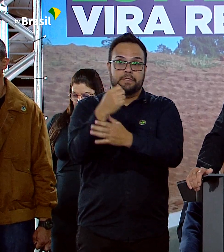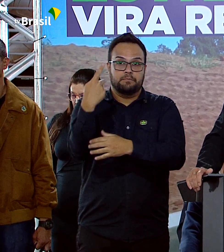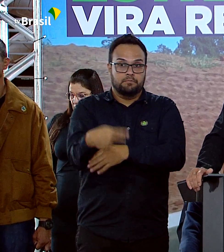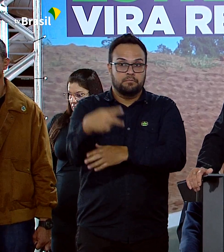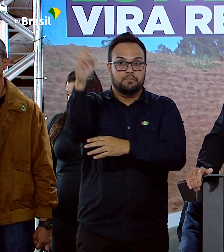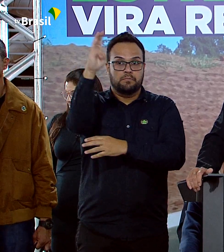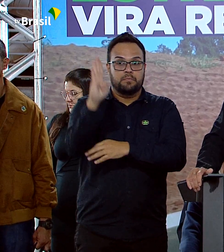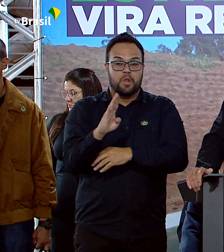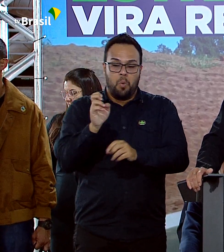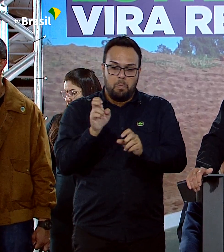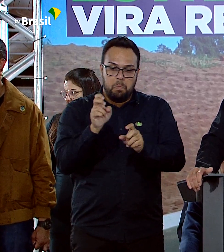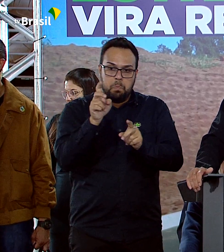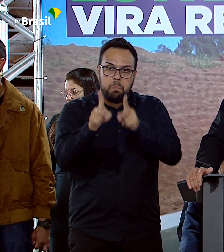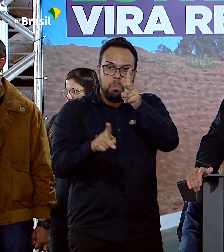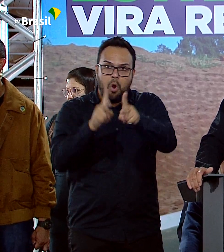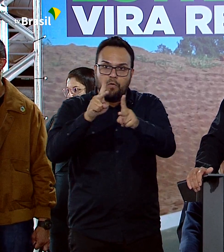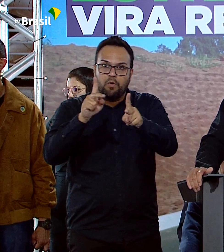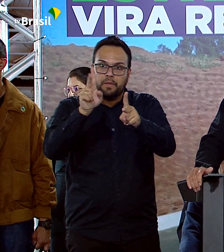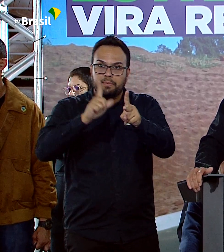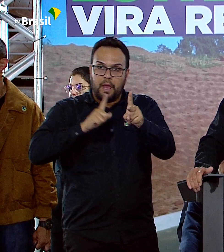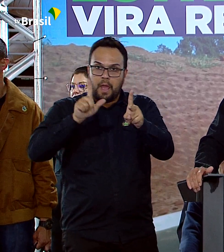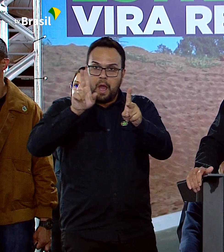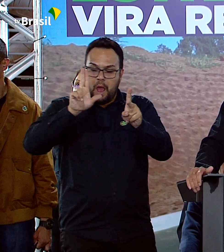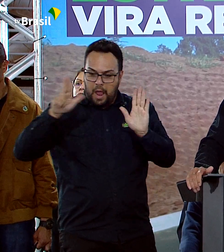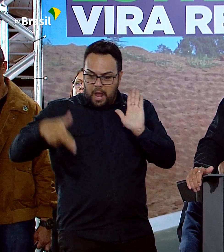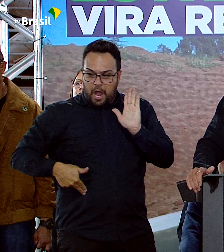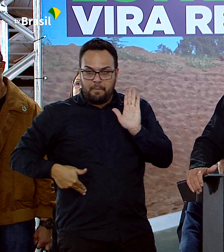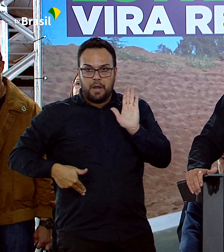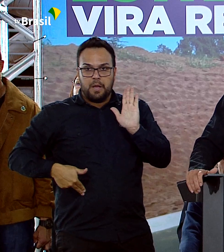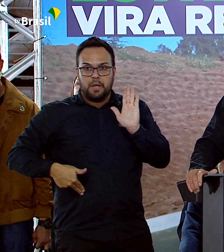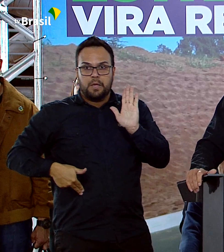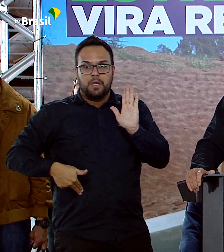Povo armado jamais será escravizado.